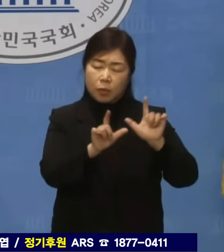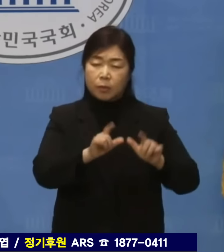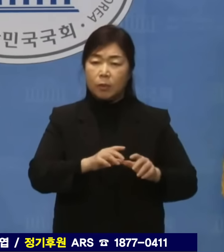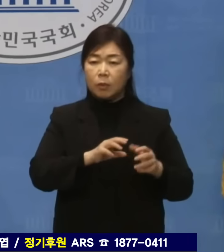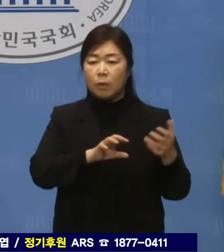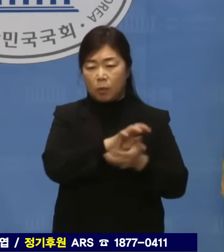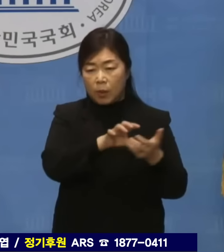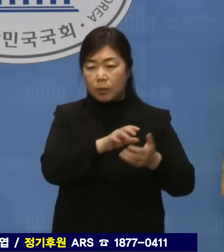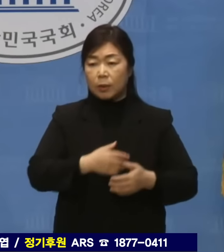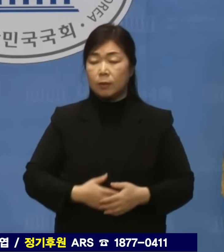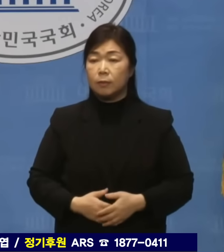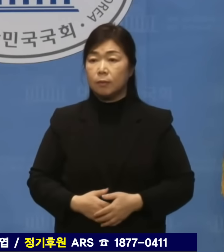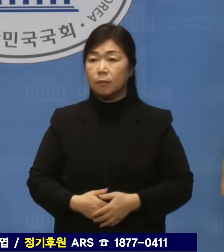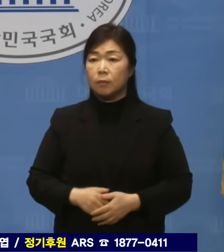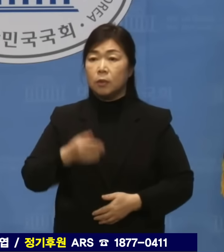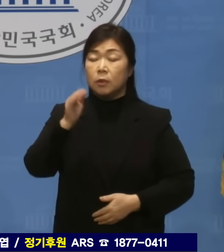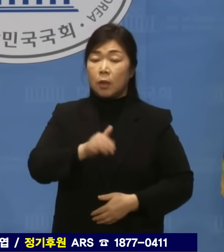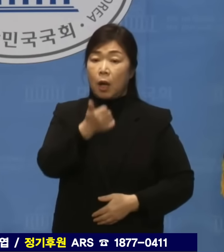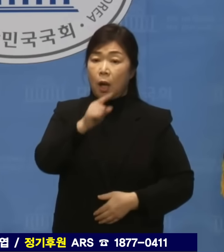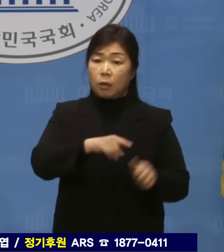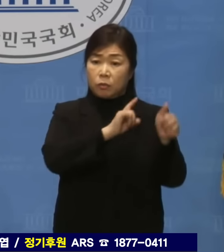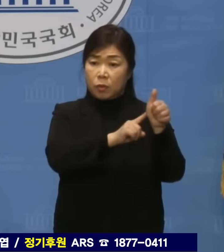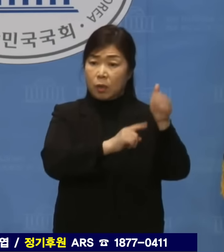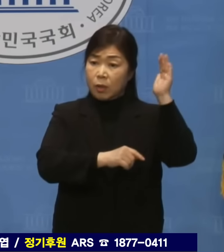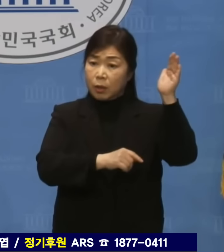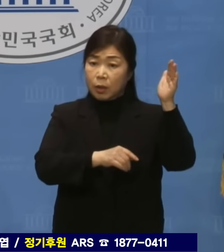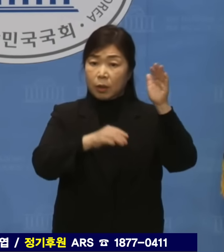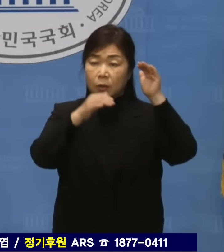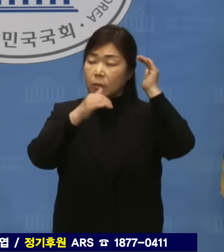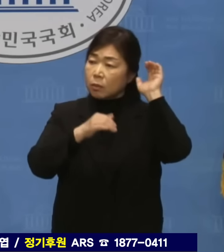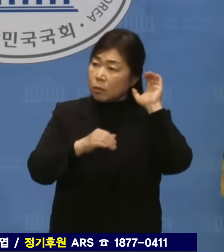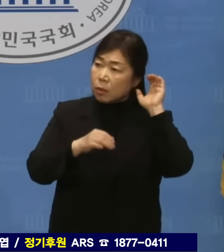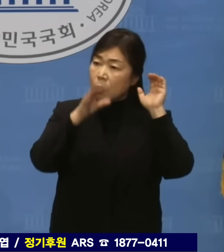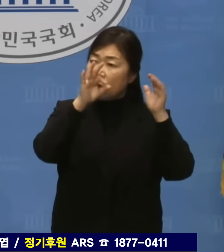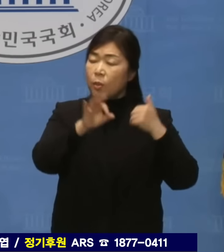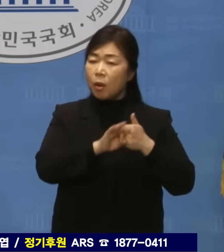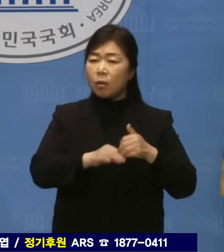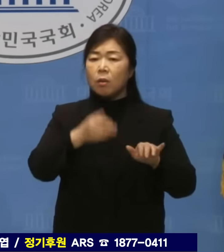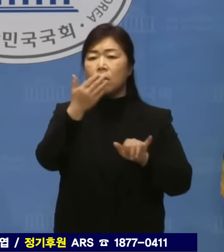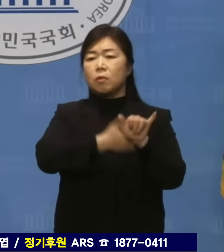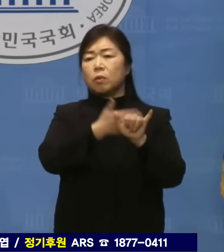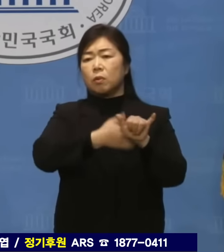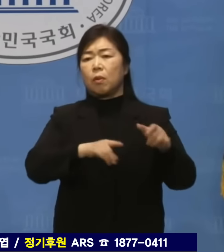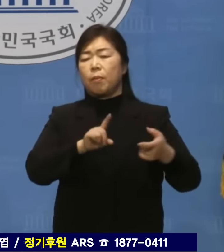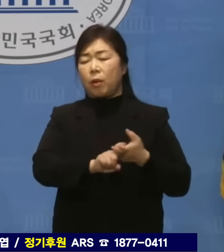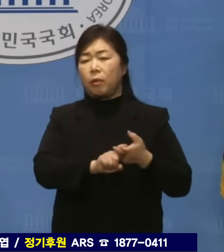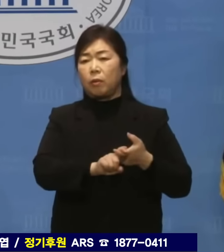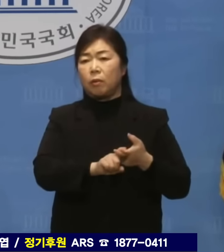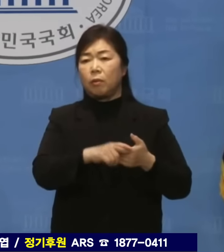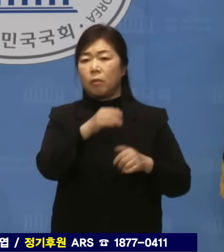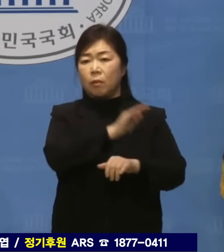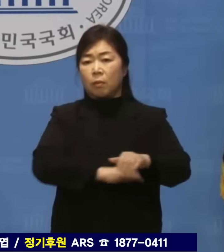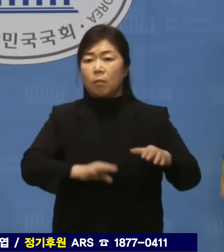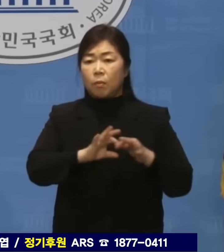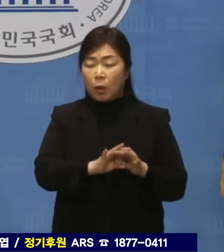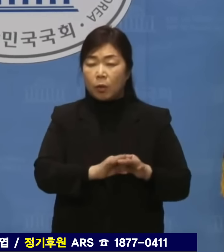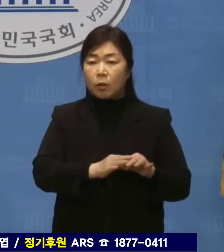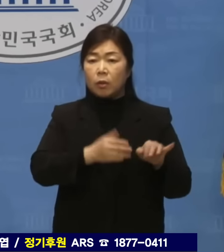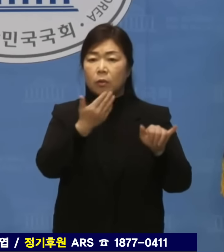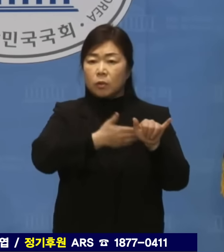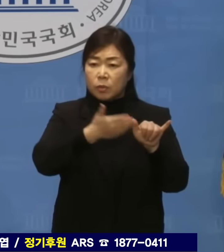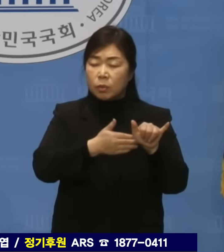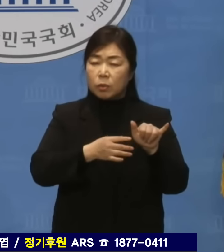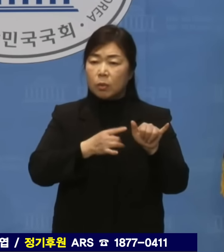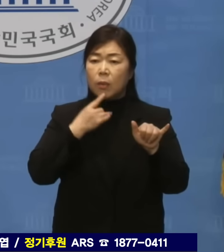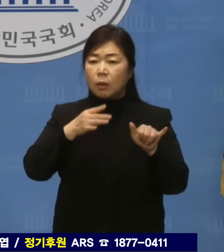한동훈 위원장이 무책임한 은행을 보고 있자니 갈수록 극우 유튜버를 닮아가는 듯합니다. 극우